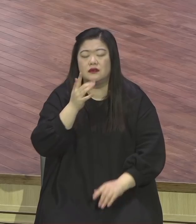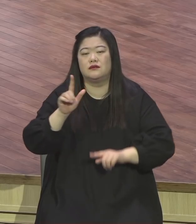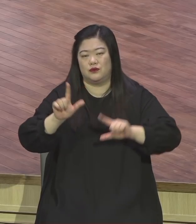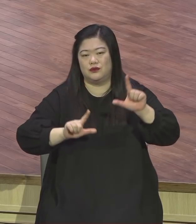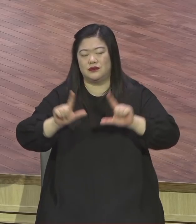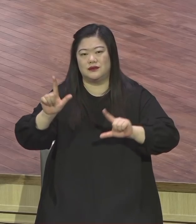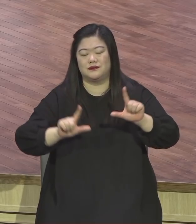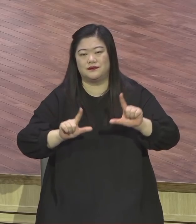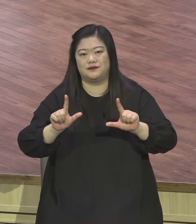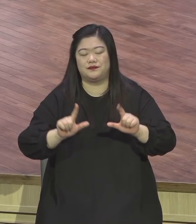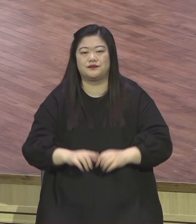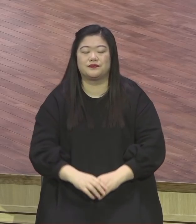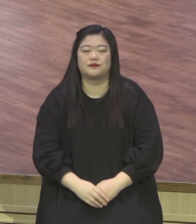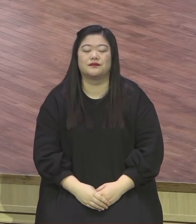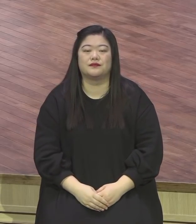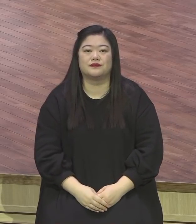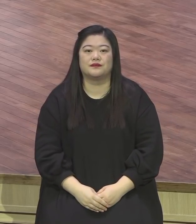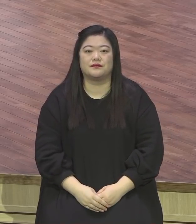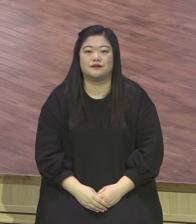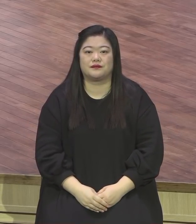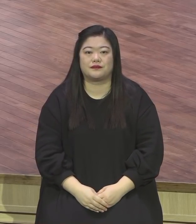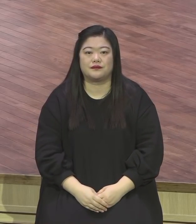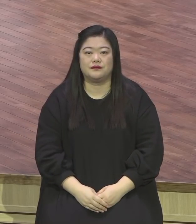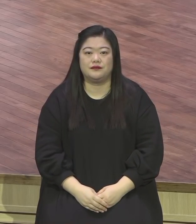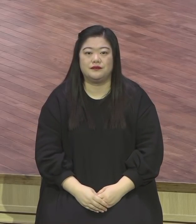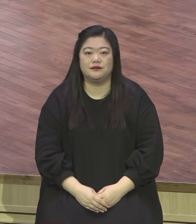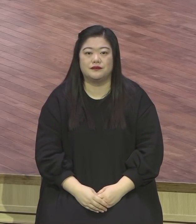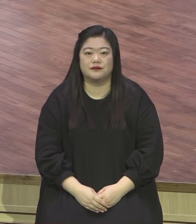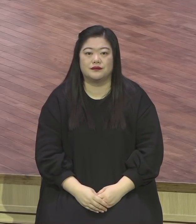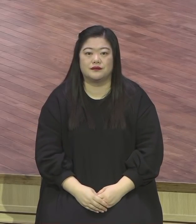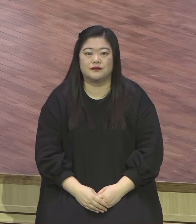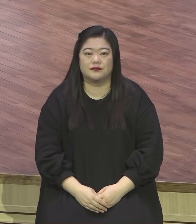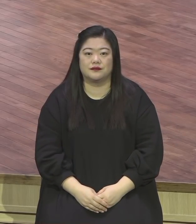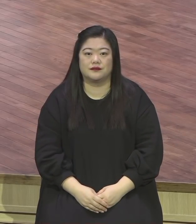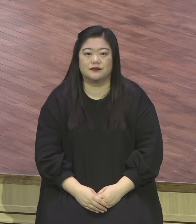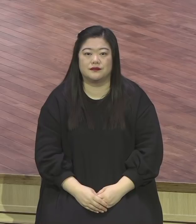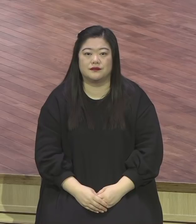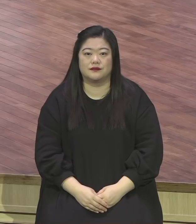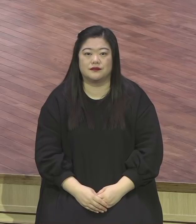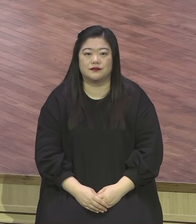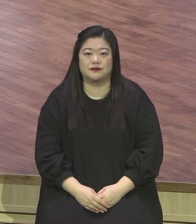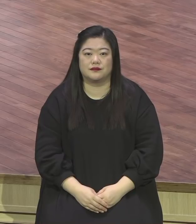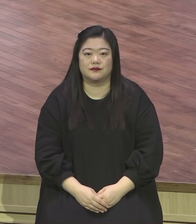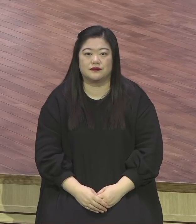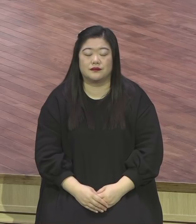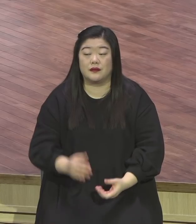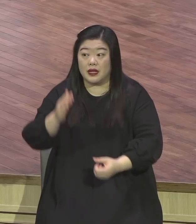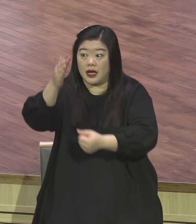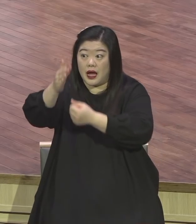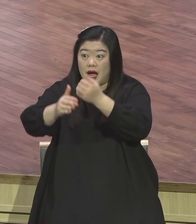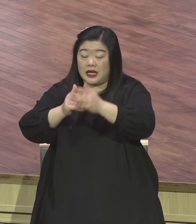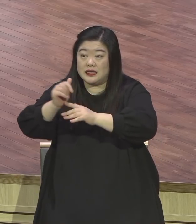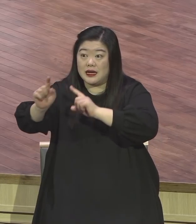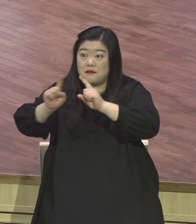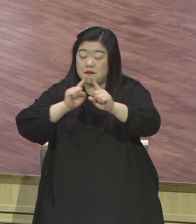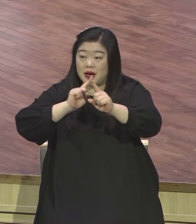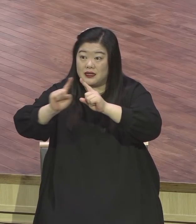이렇게 마음에 마음의 말씀을 심지를 못해요. 마음에 심지를